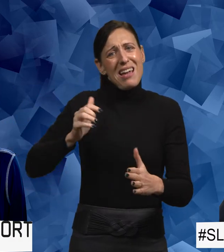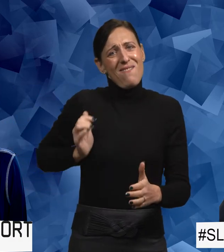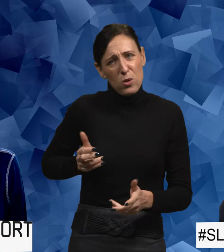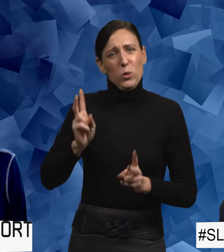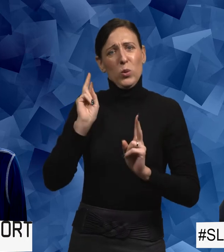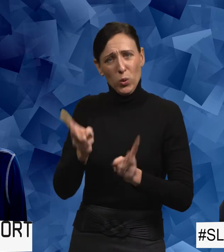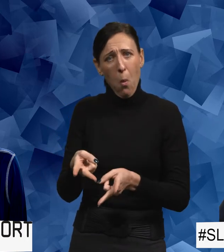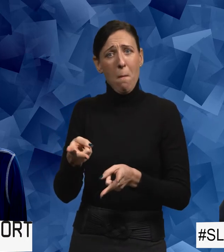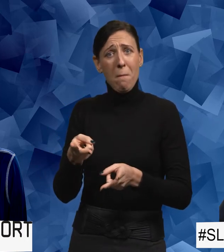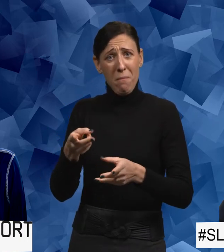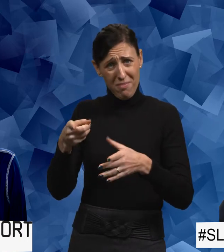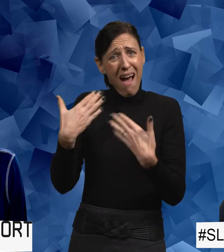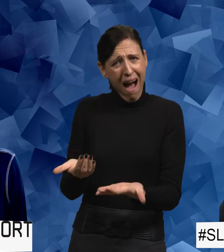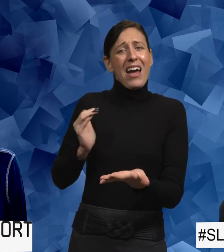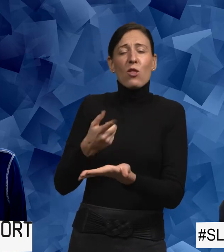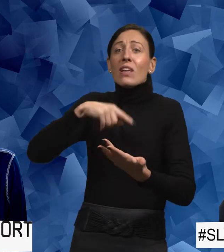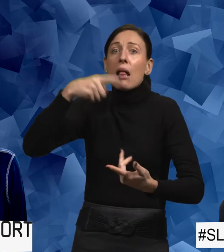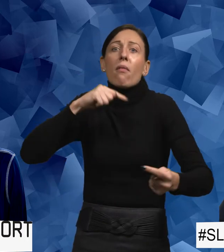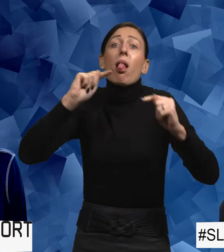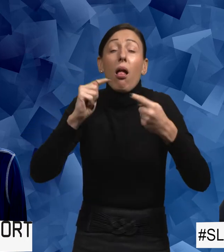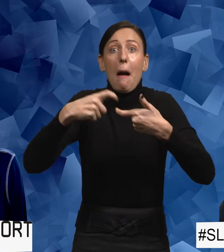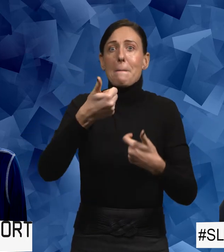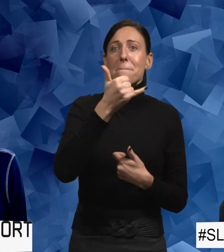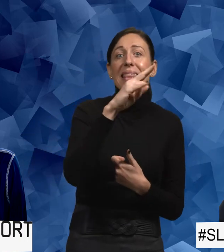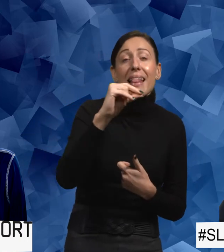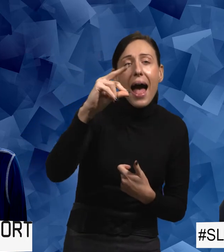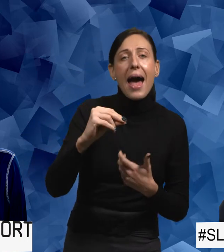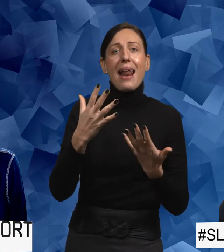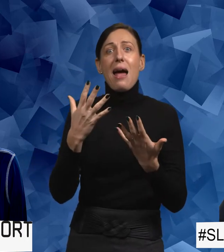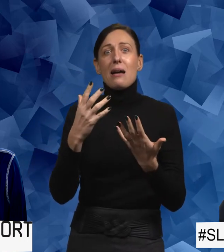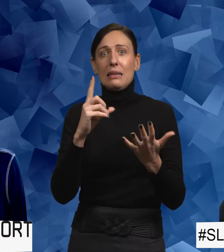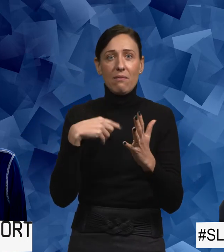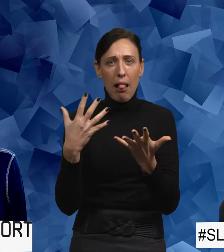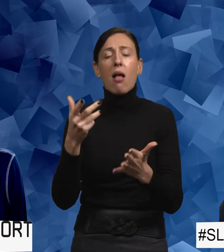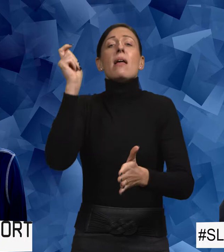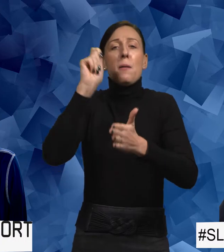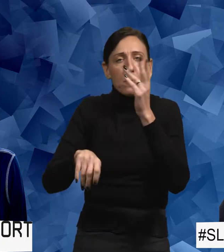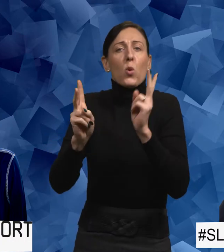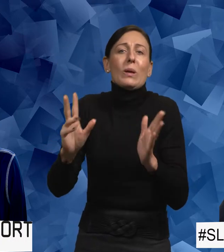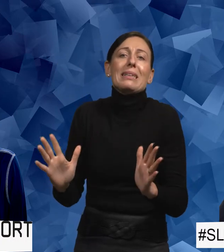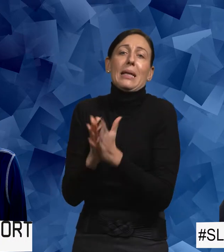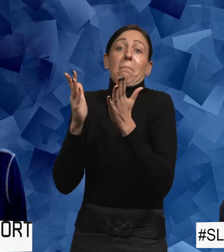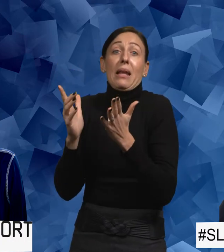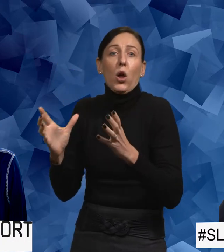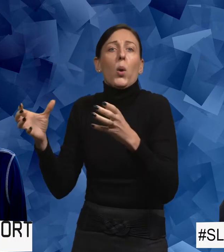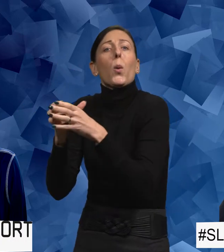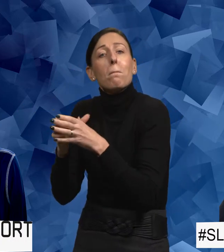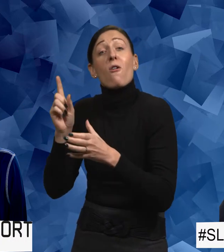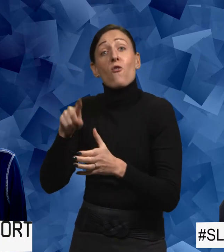uppfattade sig som kvinnor. Vi hade lite diskussioner om binära och så startade även samtidigt grupper för